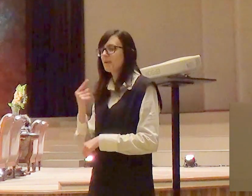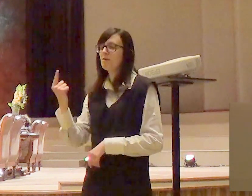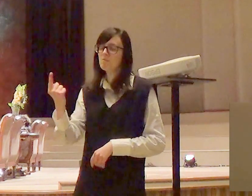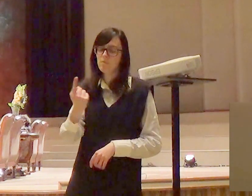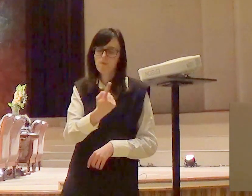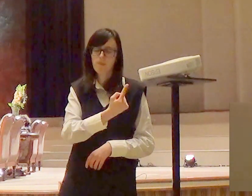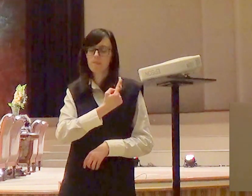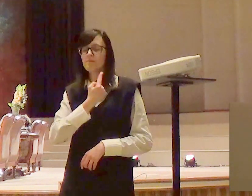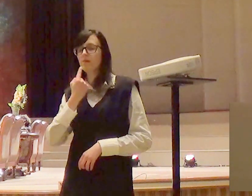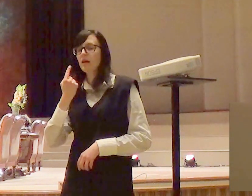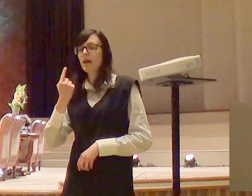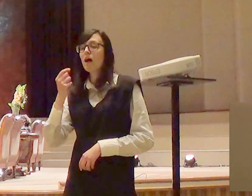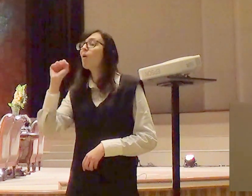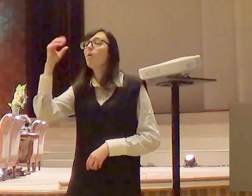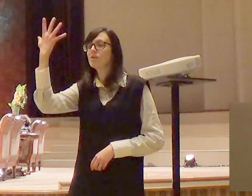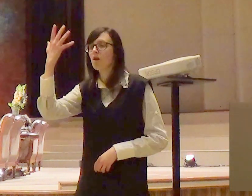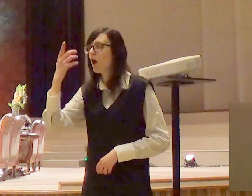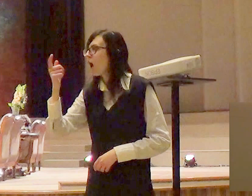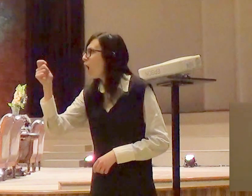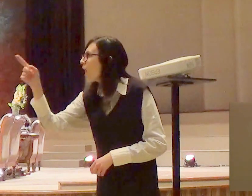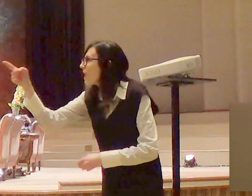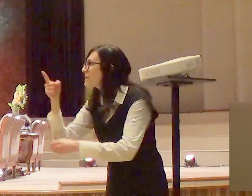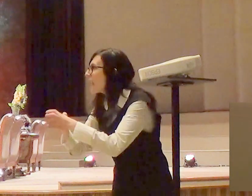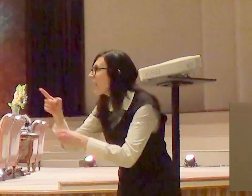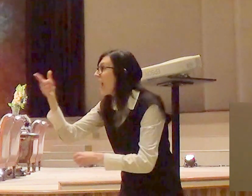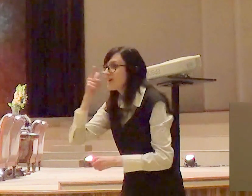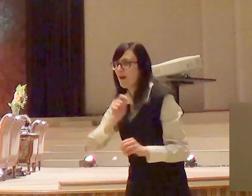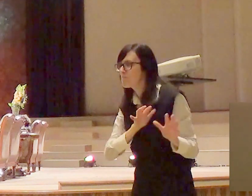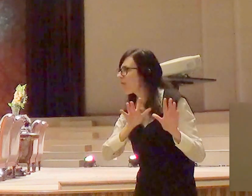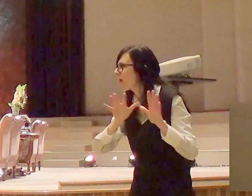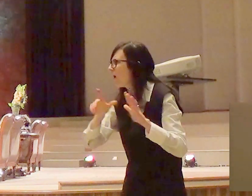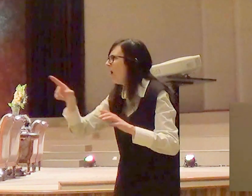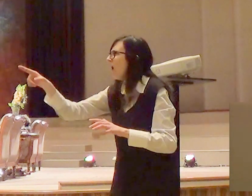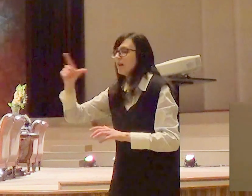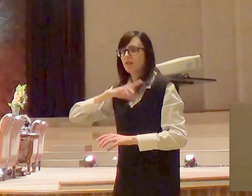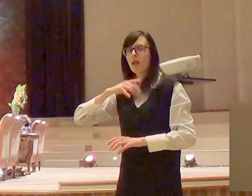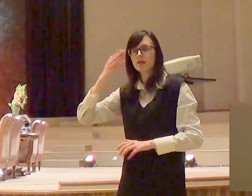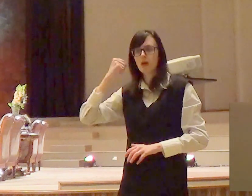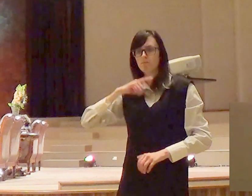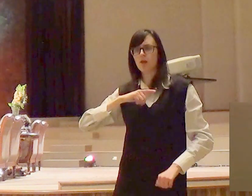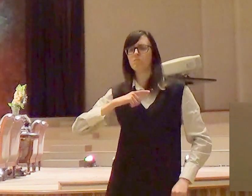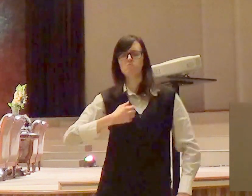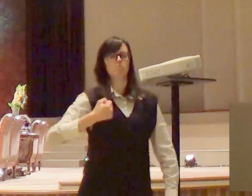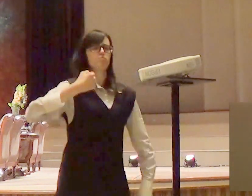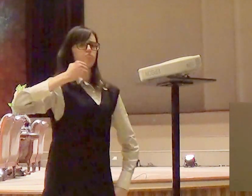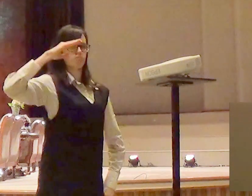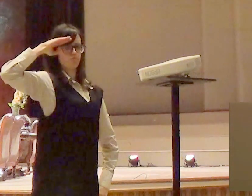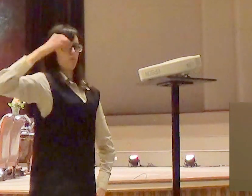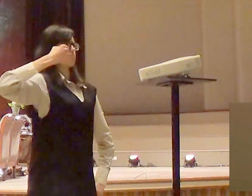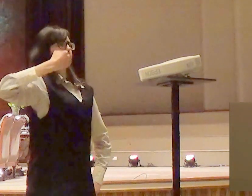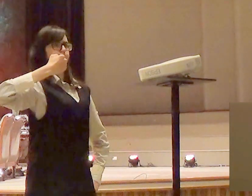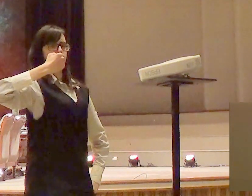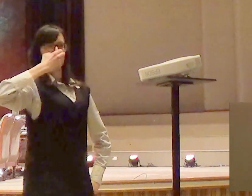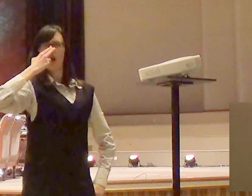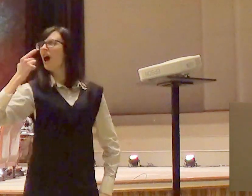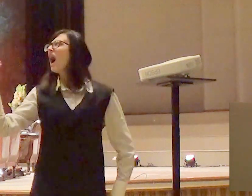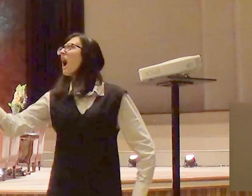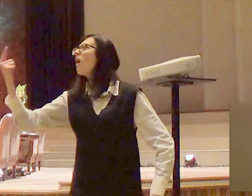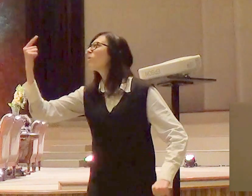construções dos muros de pedra e Deus fez aquele povo vagar 40 anos